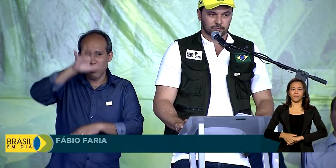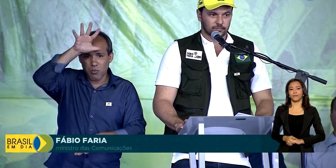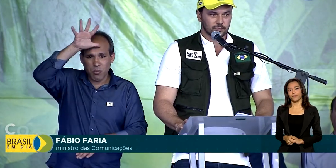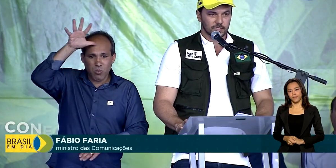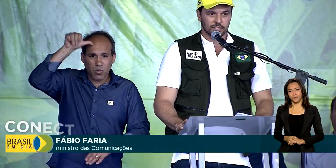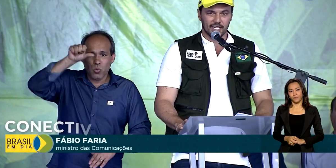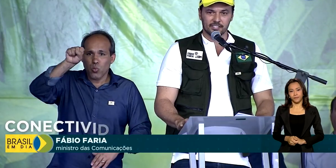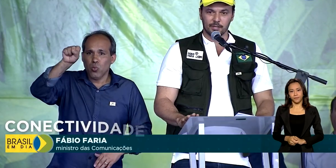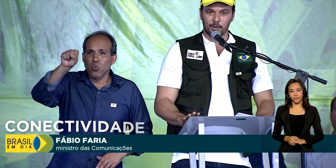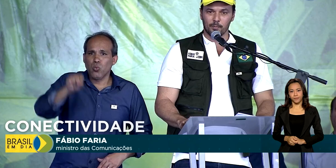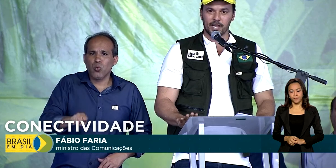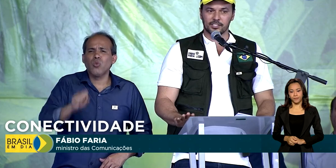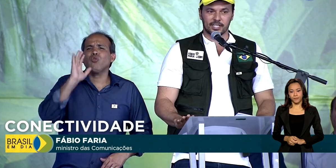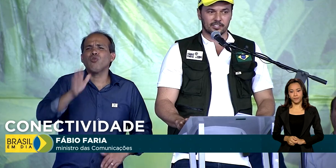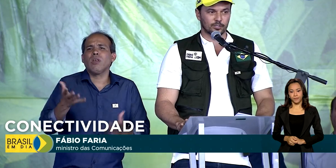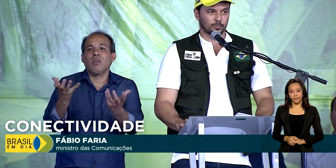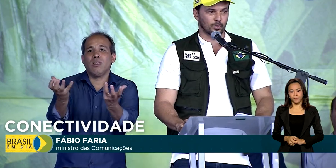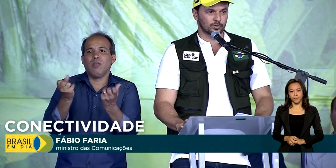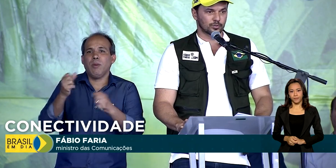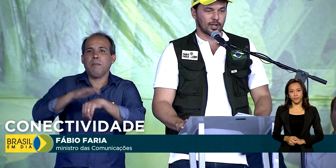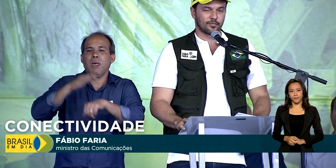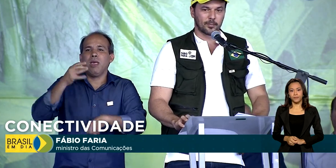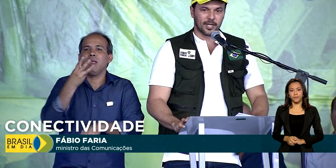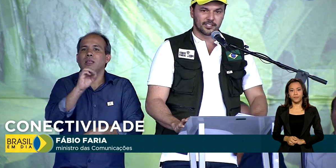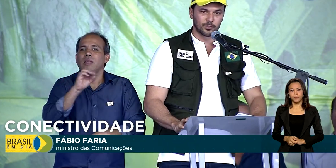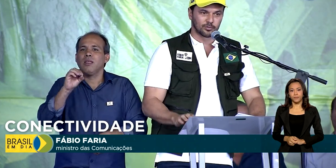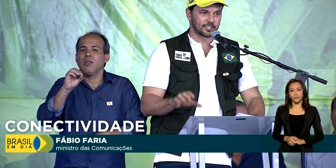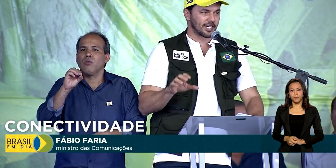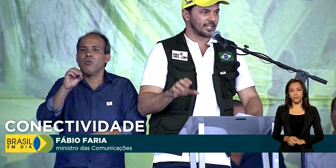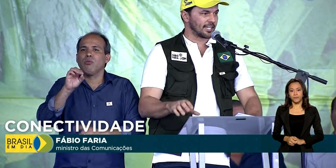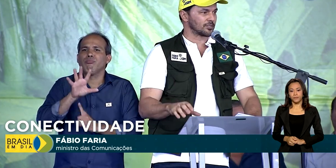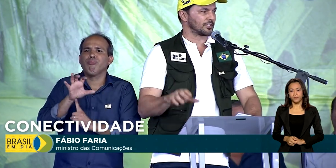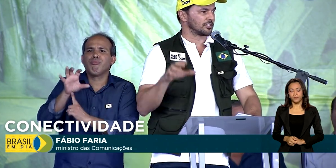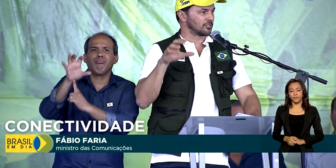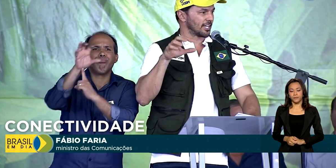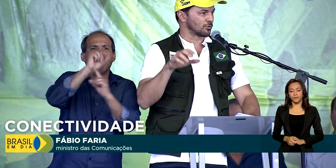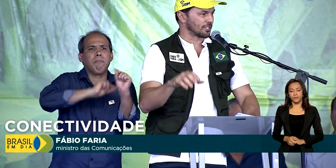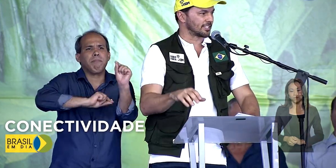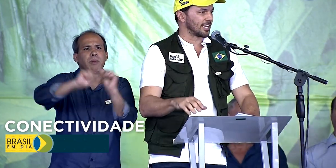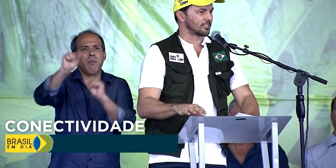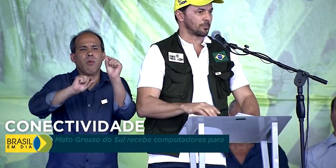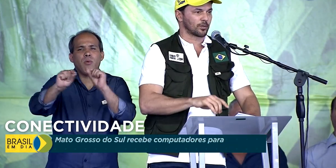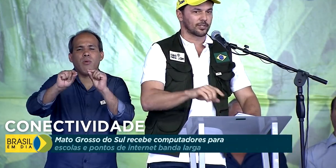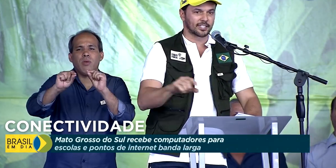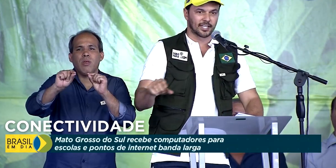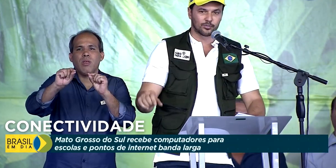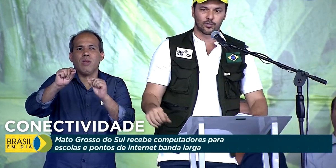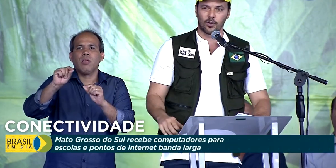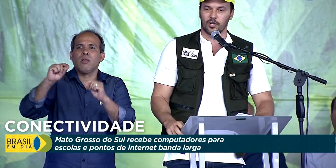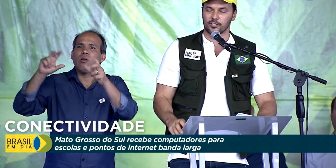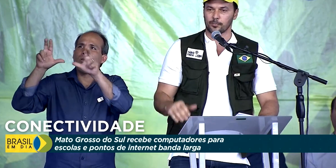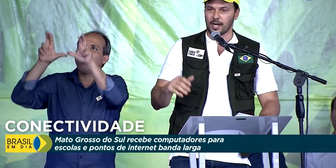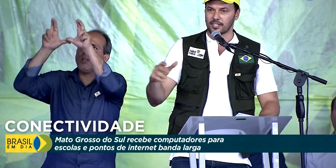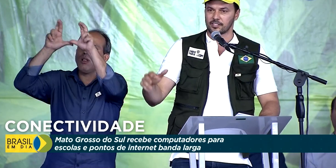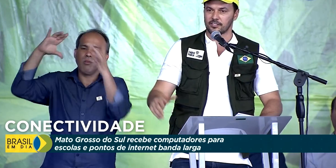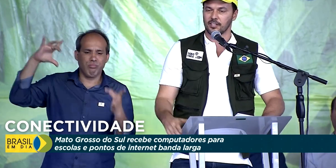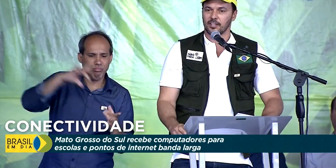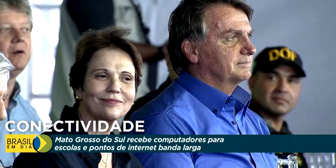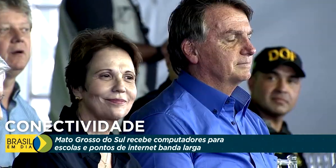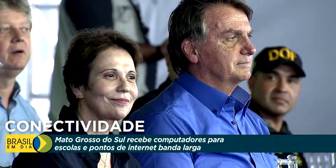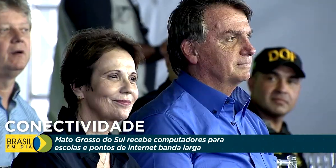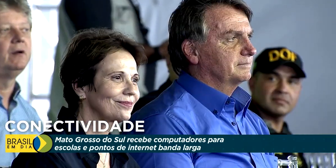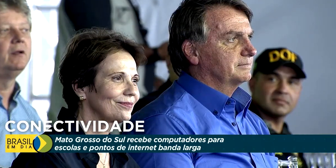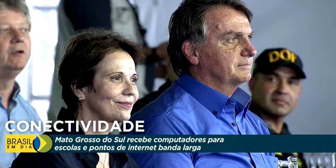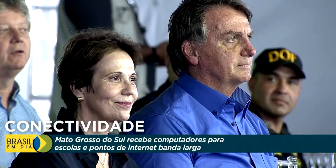já recebeu mais de 300 pontos do Wi-Fi Brasil, de internet, que a gente traz um satélite para conectar escolas, praças.